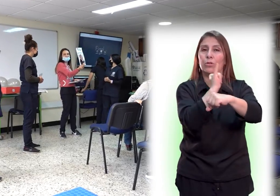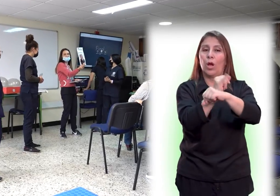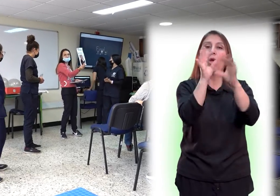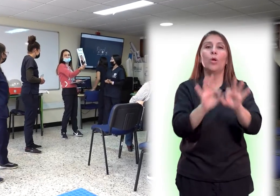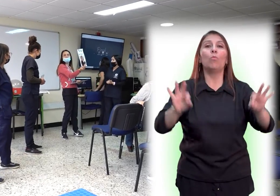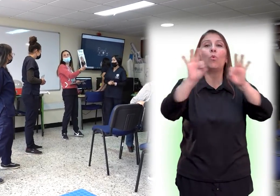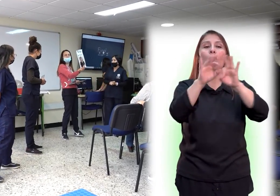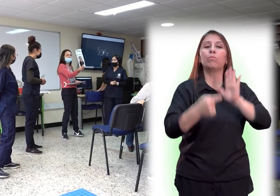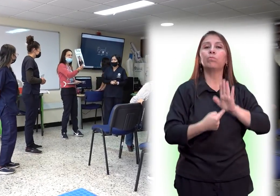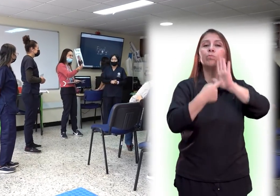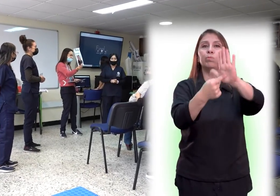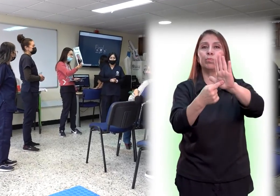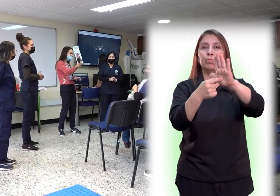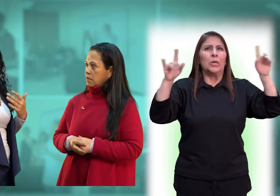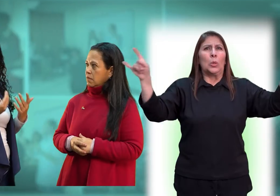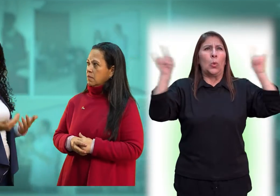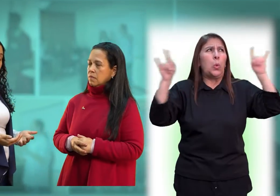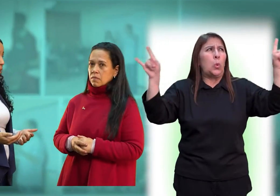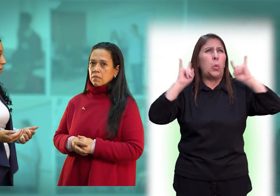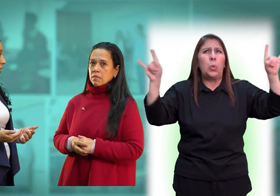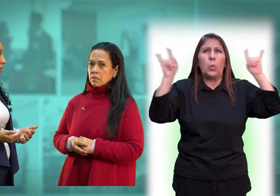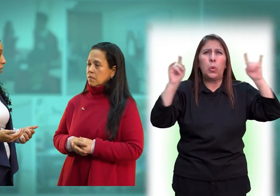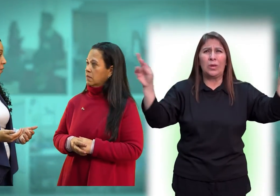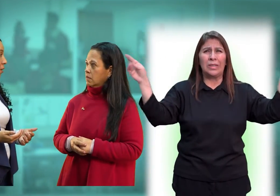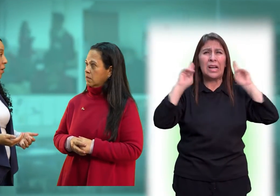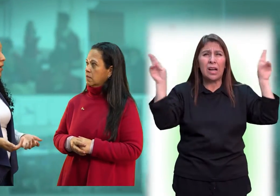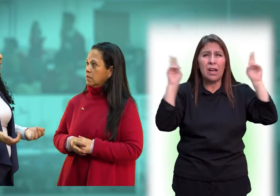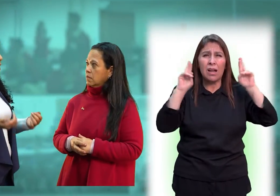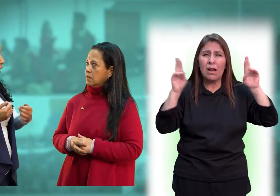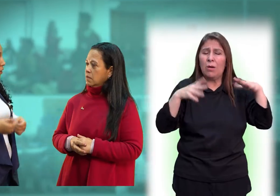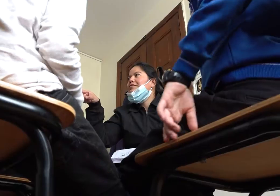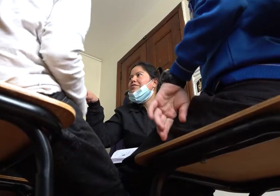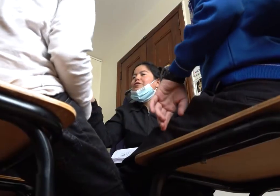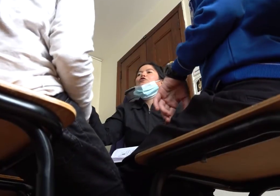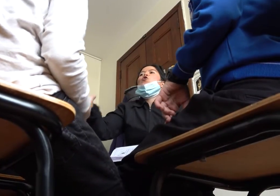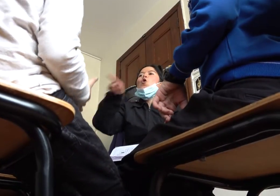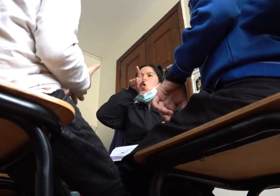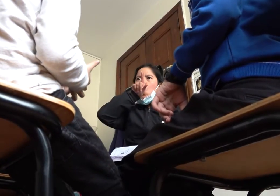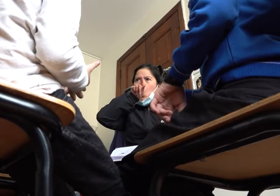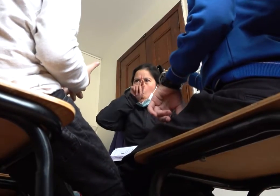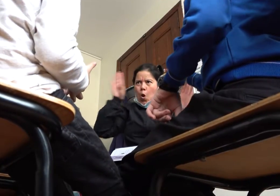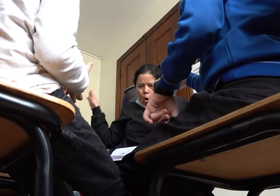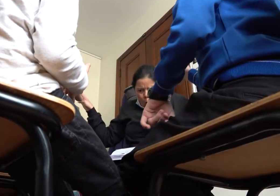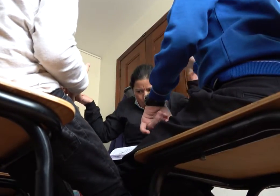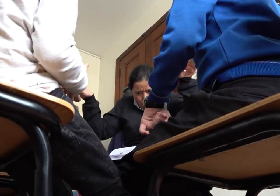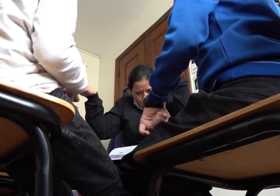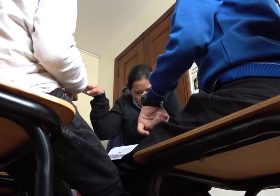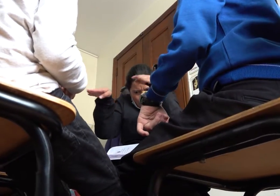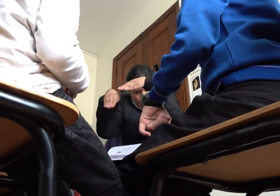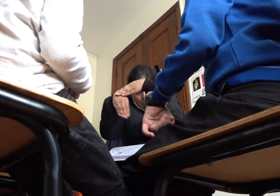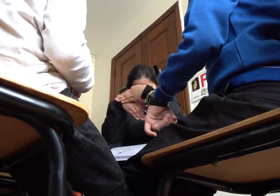importantes que desarrolla la Universidad Pedagógica Nacional para las poblaciones en condición diversa.